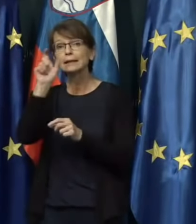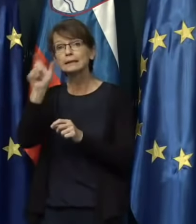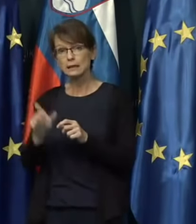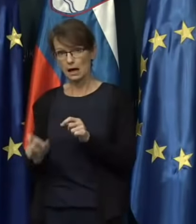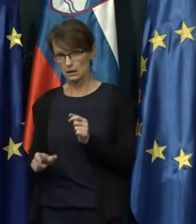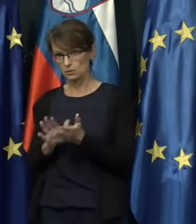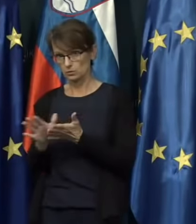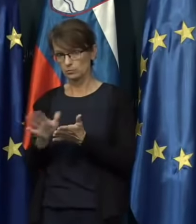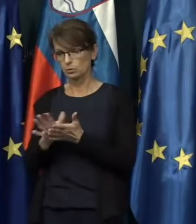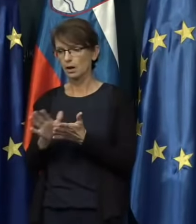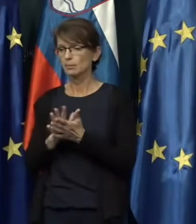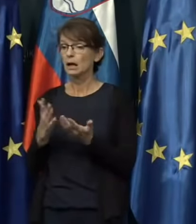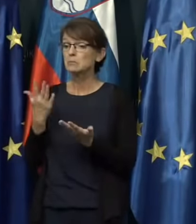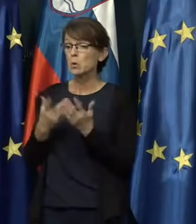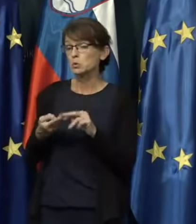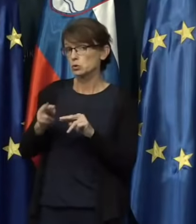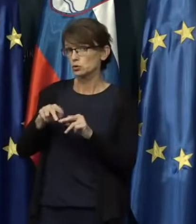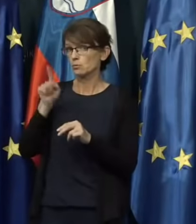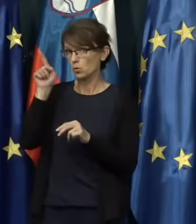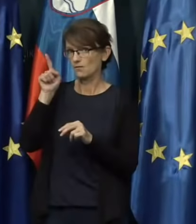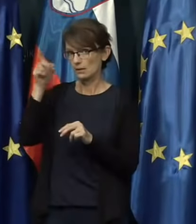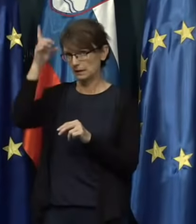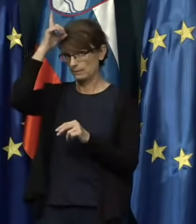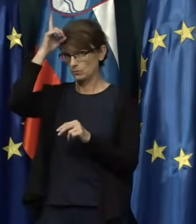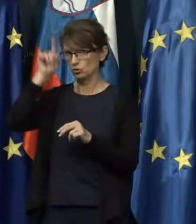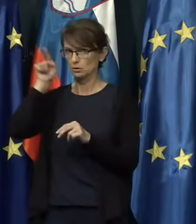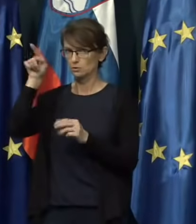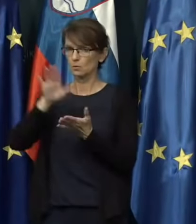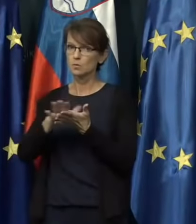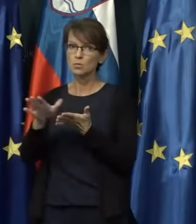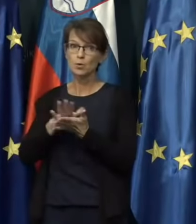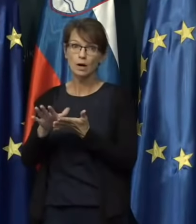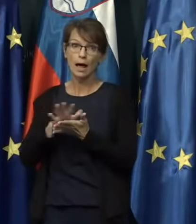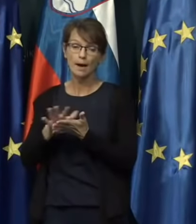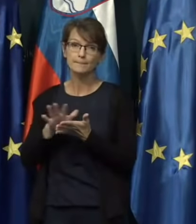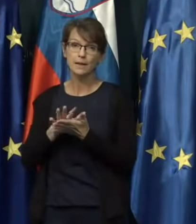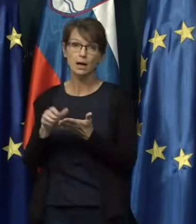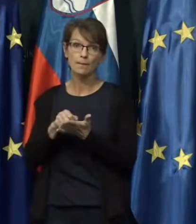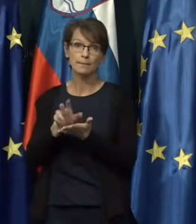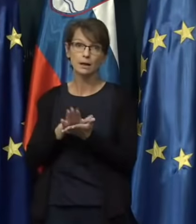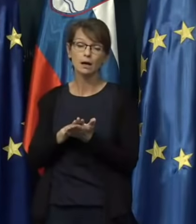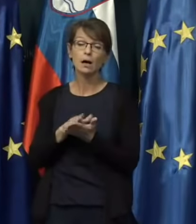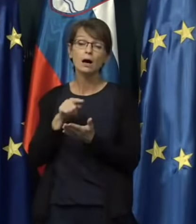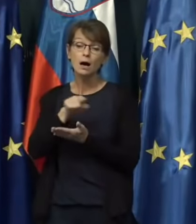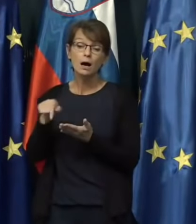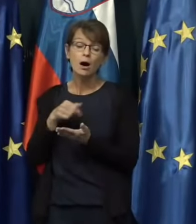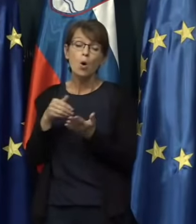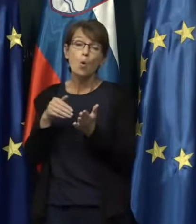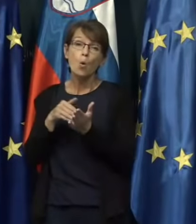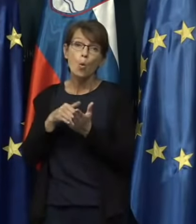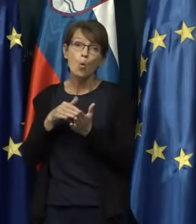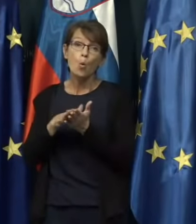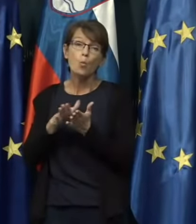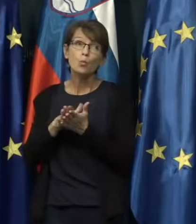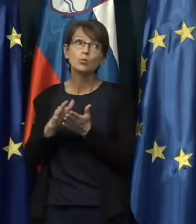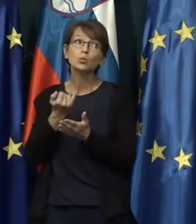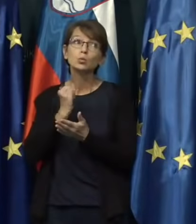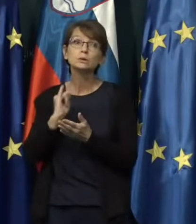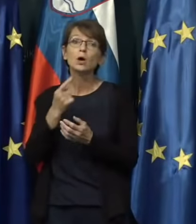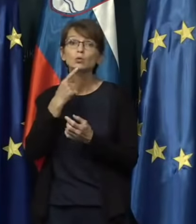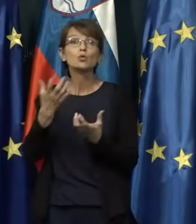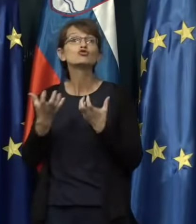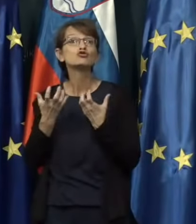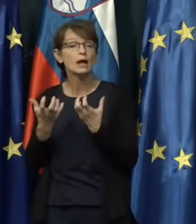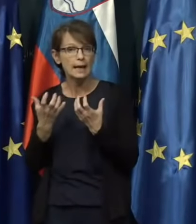še nekoliko bolj, morda v Nemčiji. In predvsem potrebujejo seveda vsak, ki to želi in